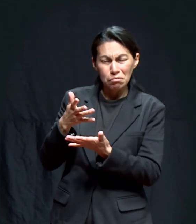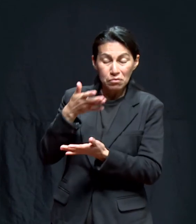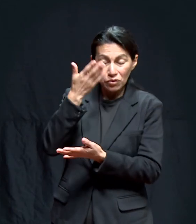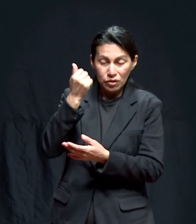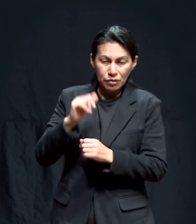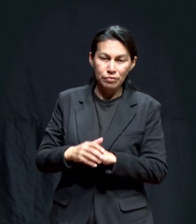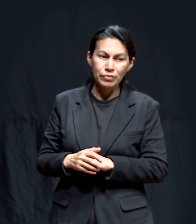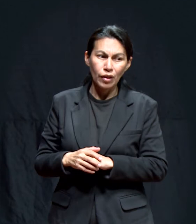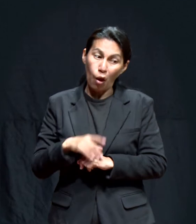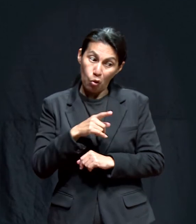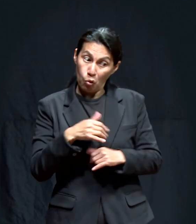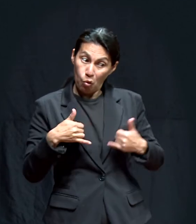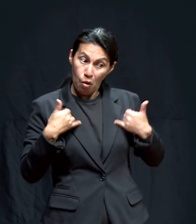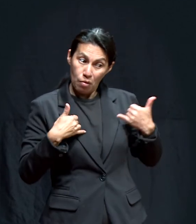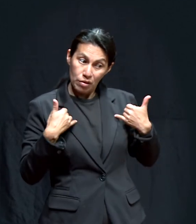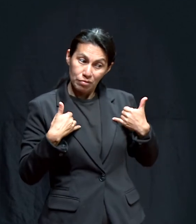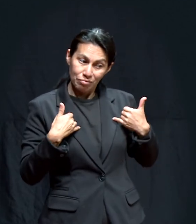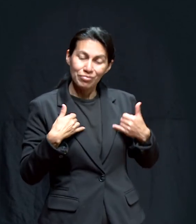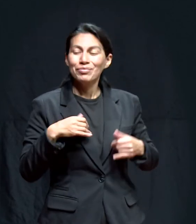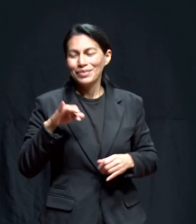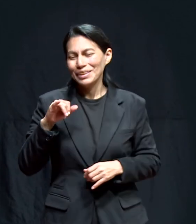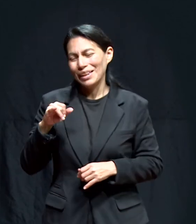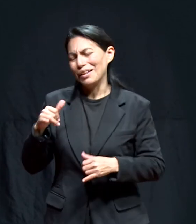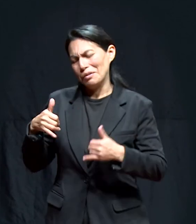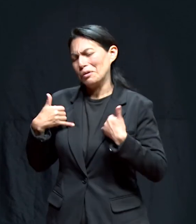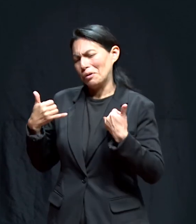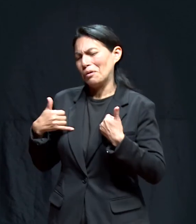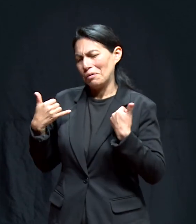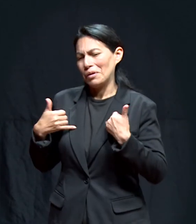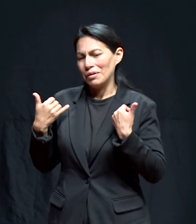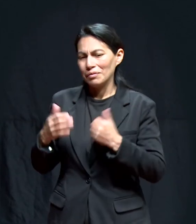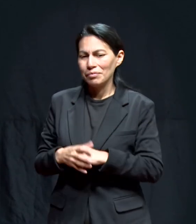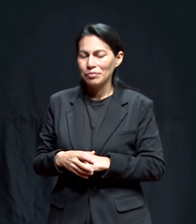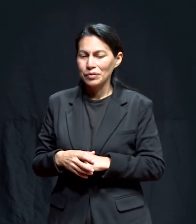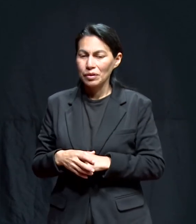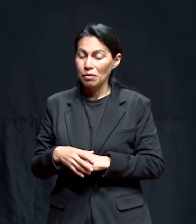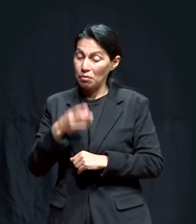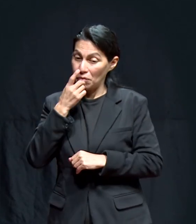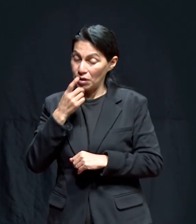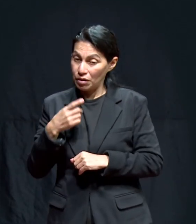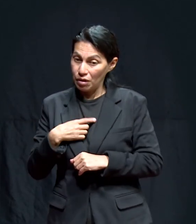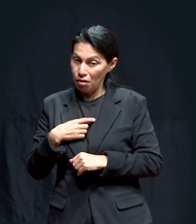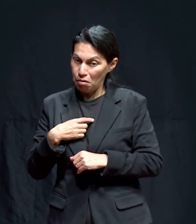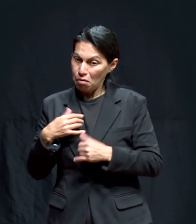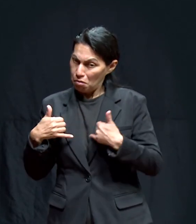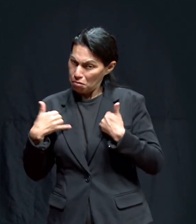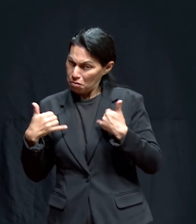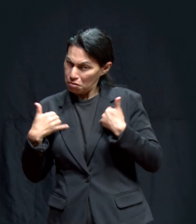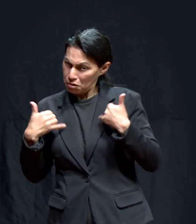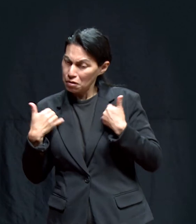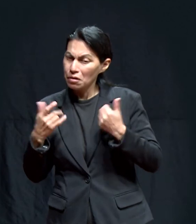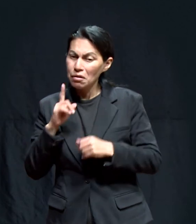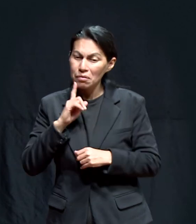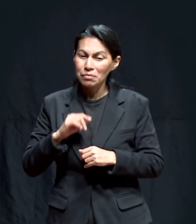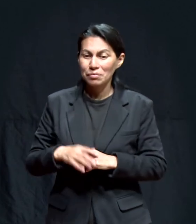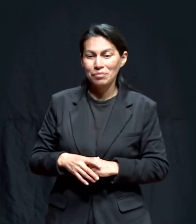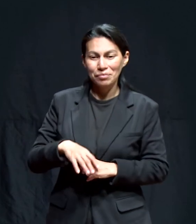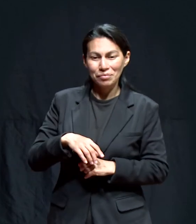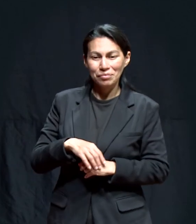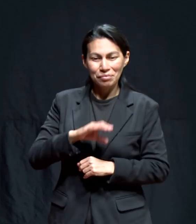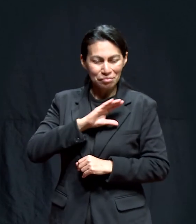Porque quizá estaba muy jovencita usted. Ah, sí, era yo muy joven, sí. Muchachita me llamaba y